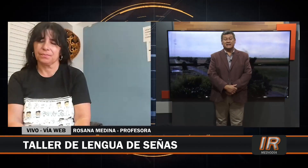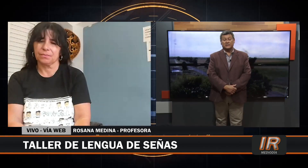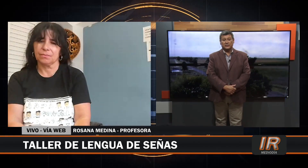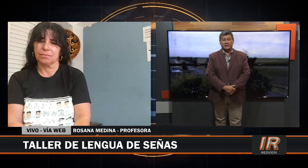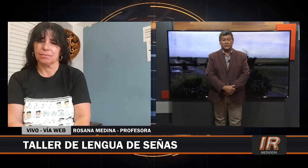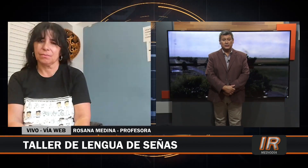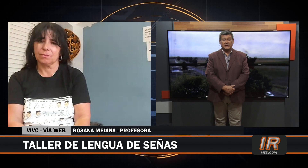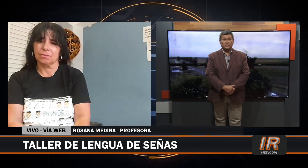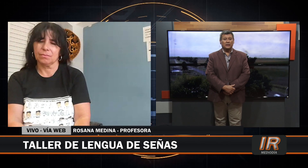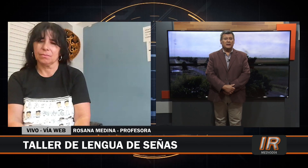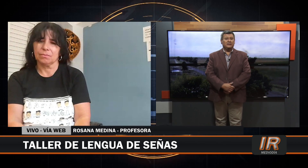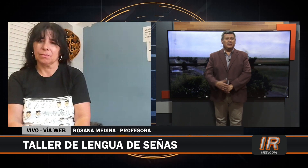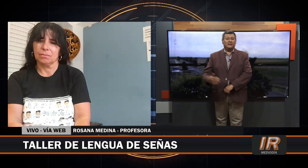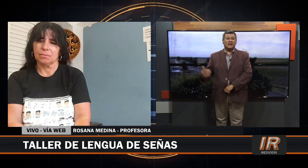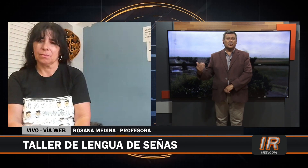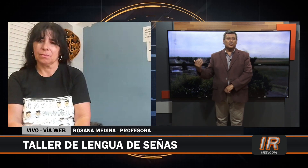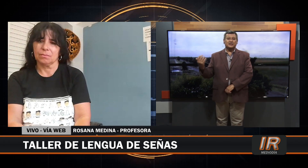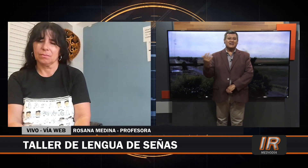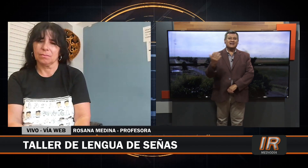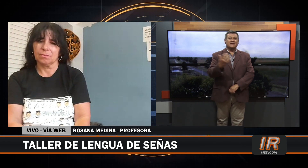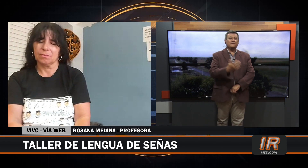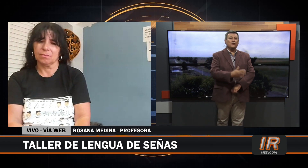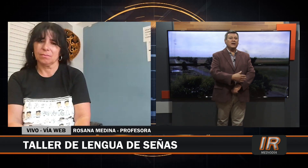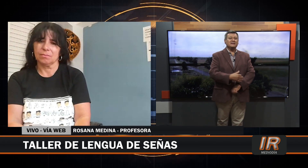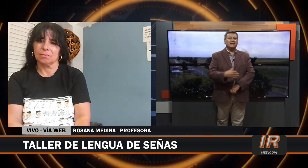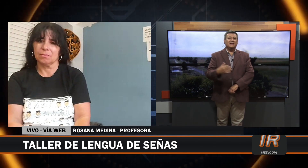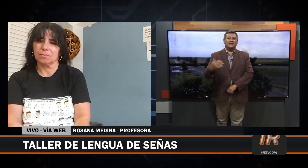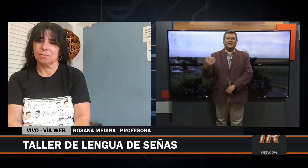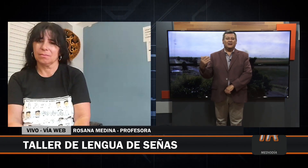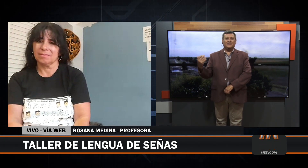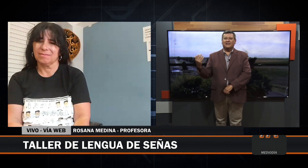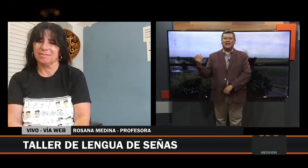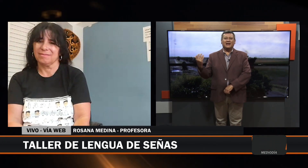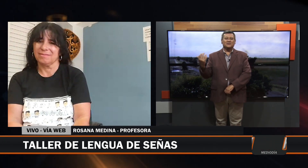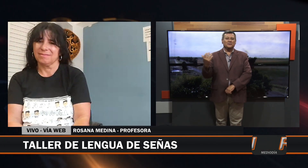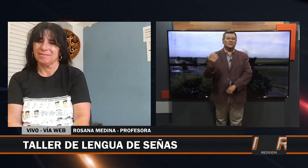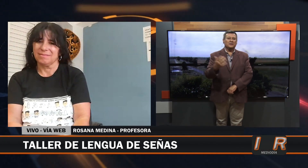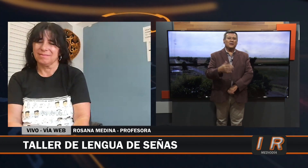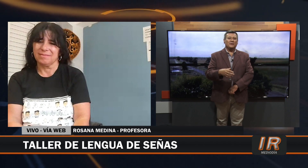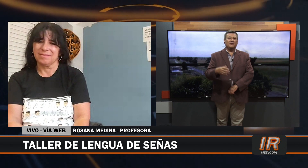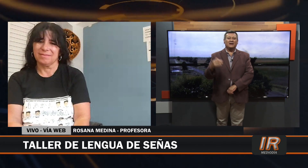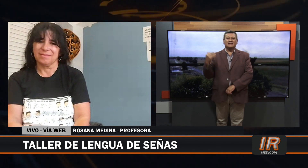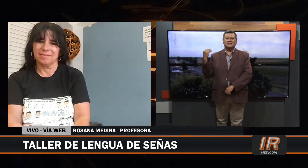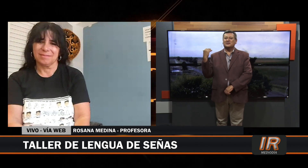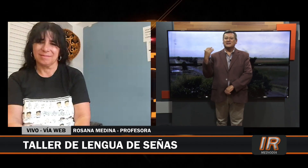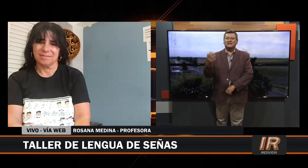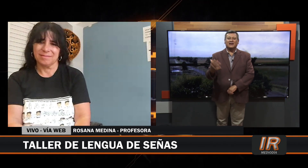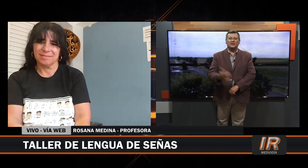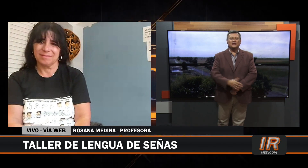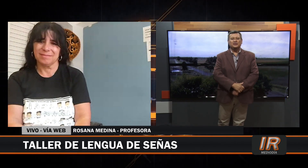trayectoria tuya, ¿no? Desde Las Rosas hasta Funes, desde la exruta 9, la 178.